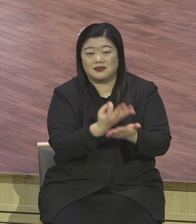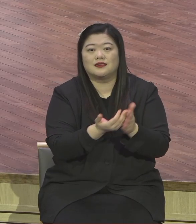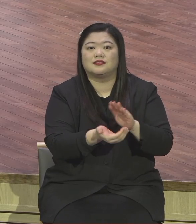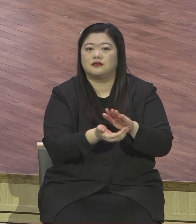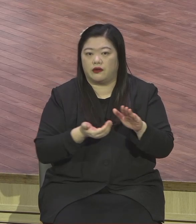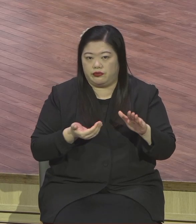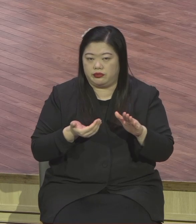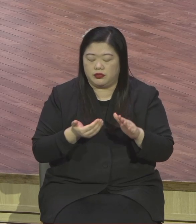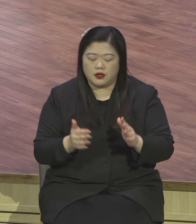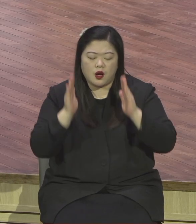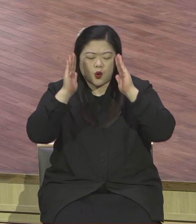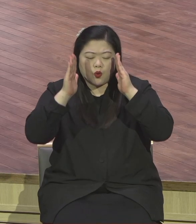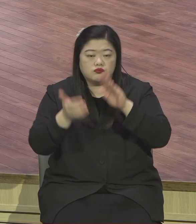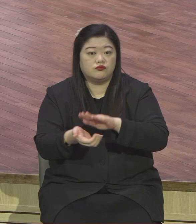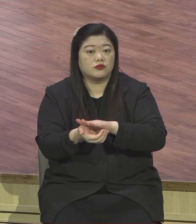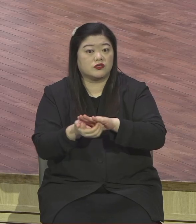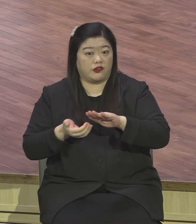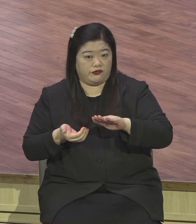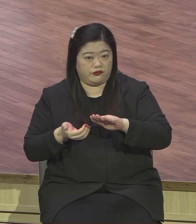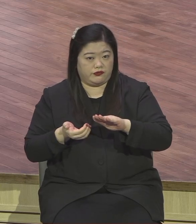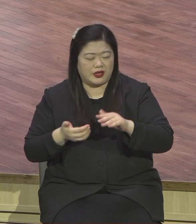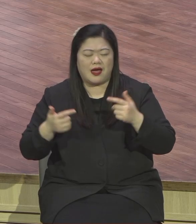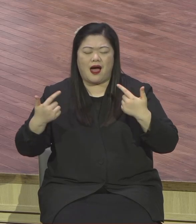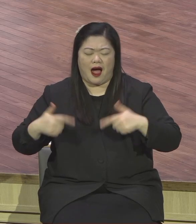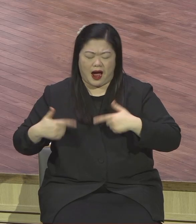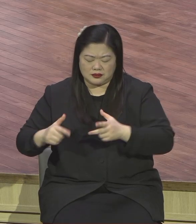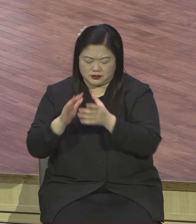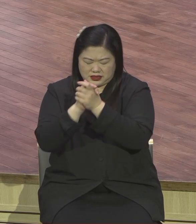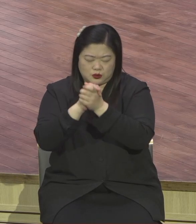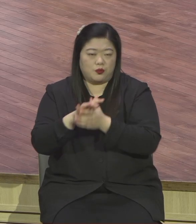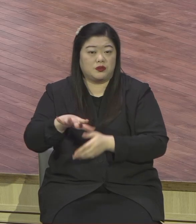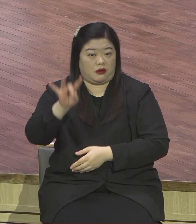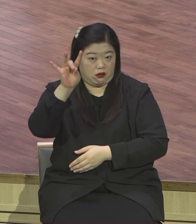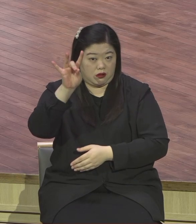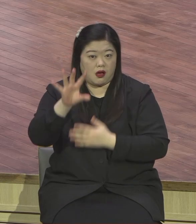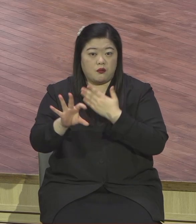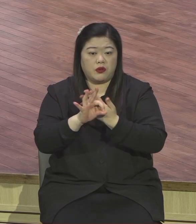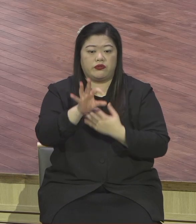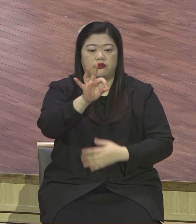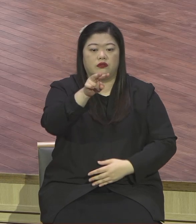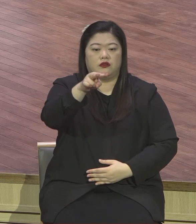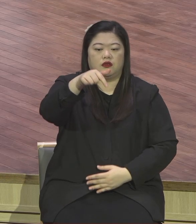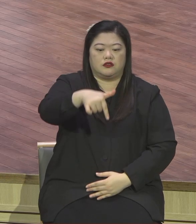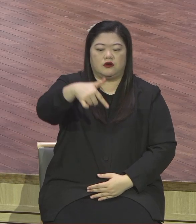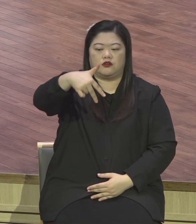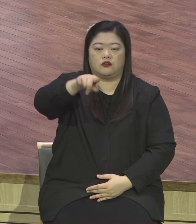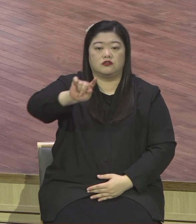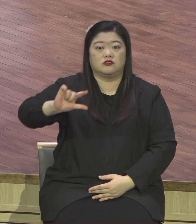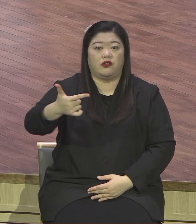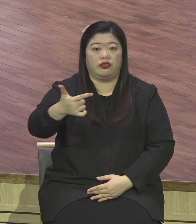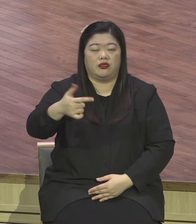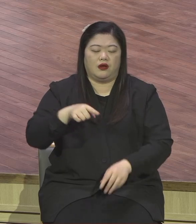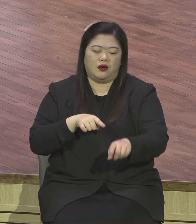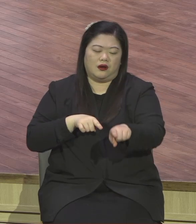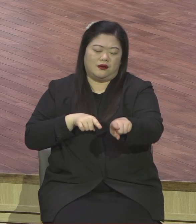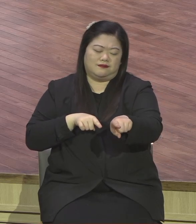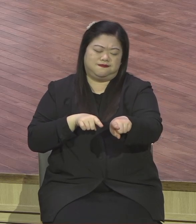현상이 일어난다. 아멘 한번 해보세요. 절대 불가능의 현장이